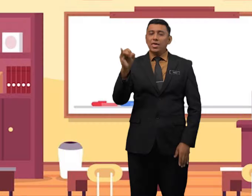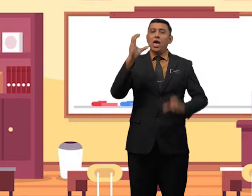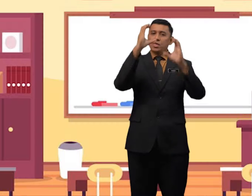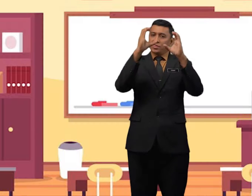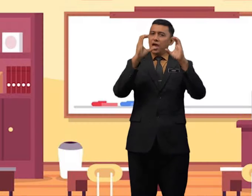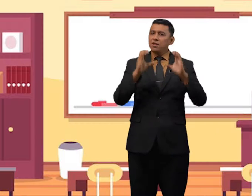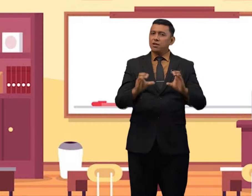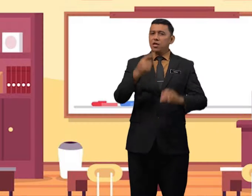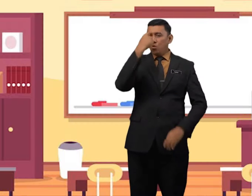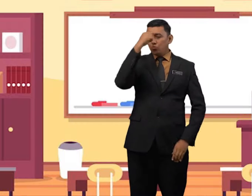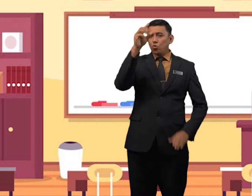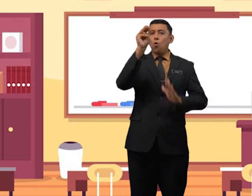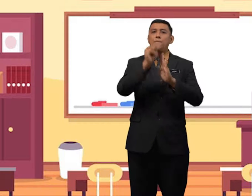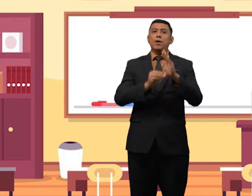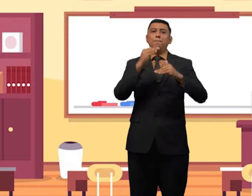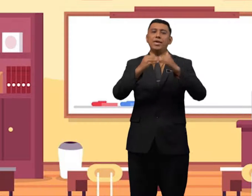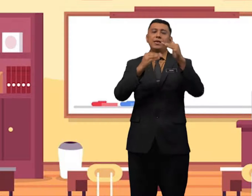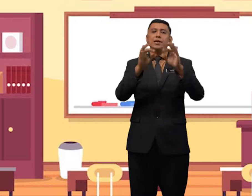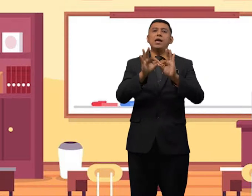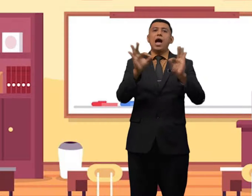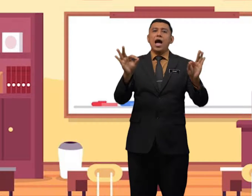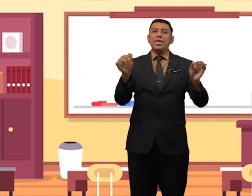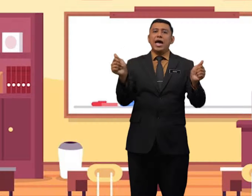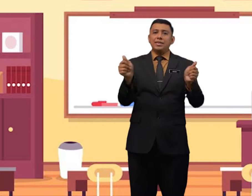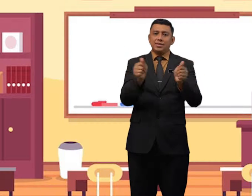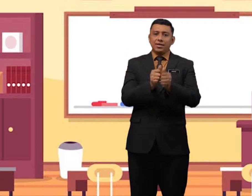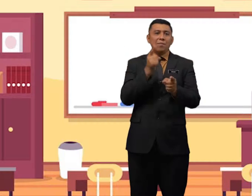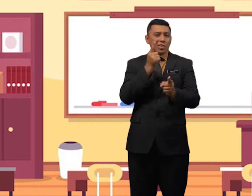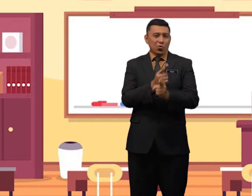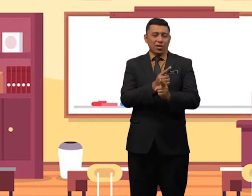cara untuk membina ayat dengan betul.